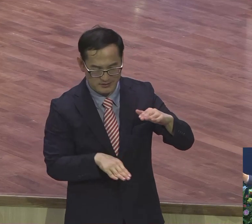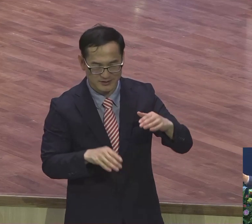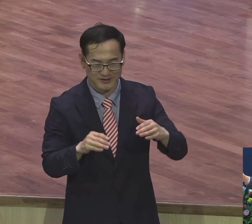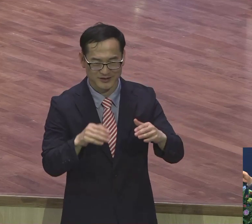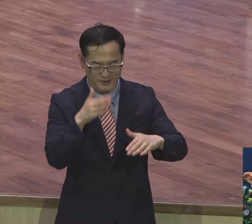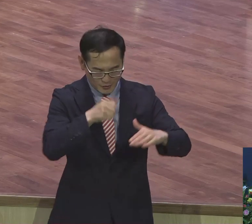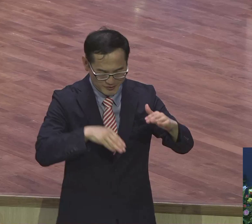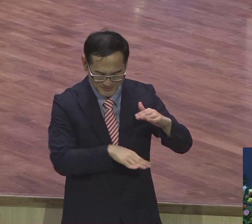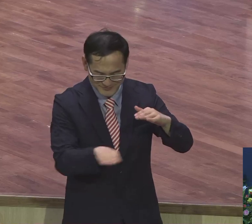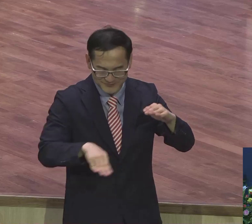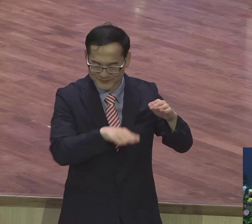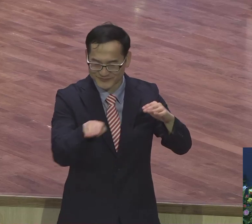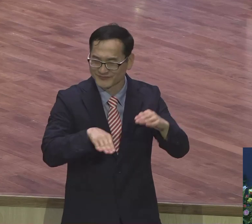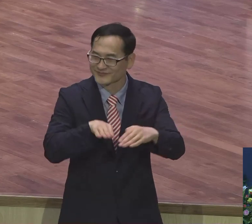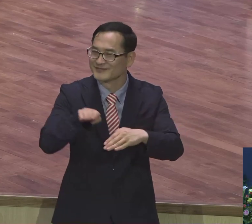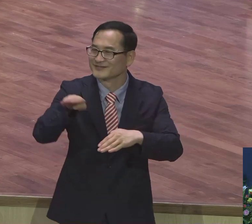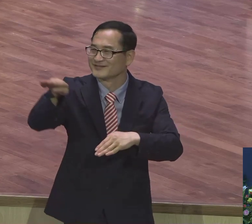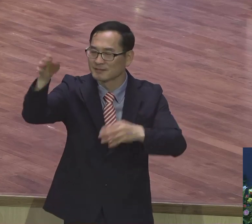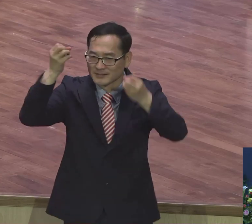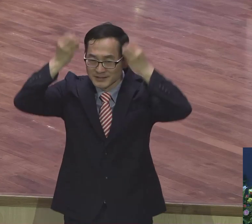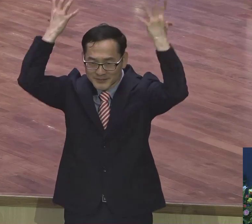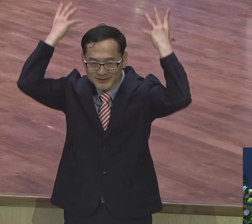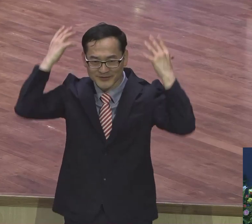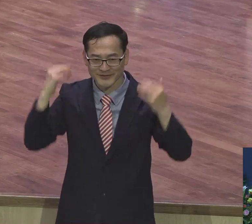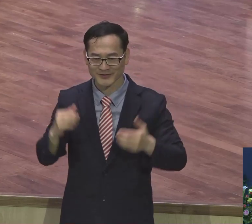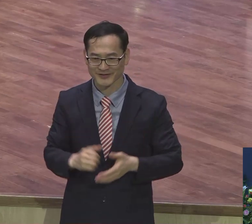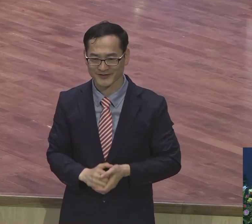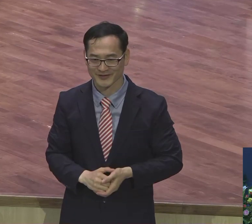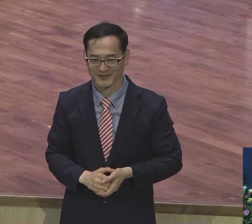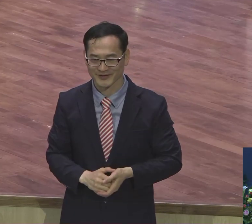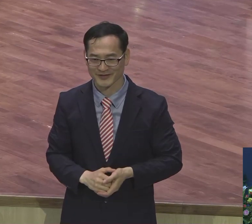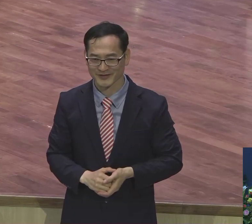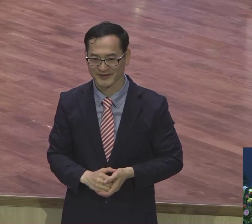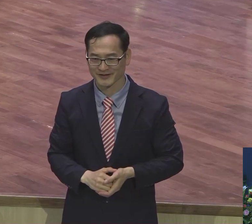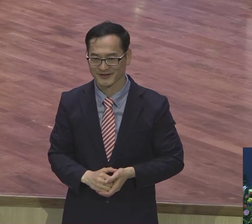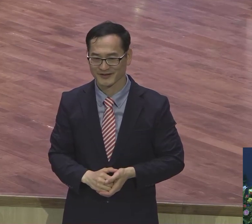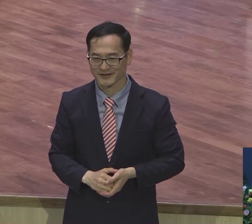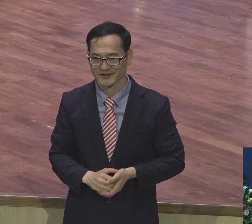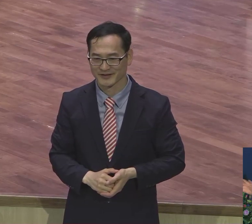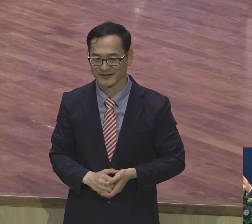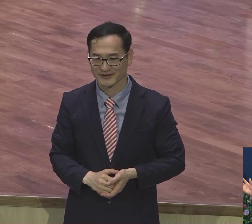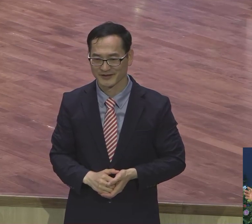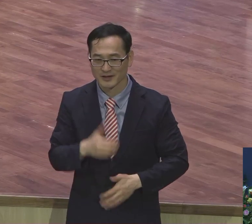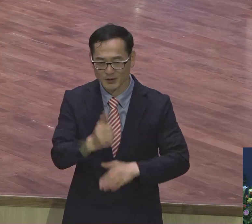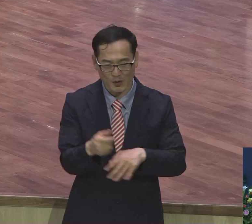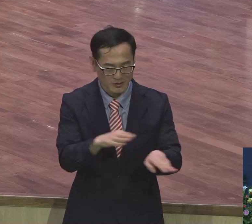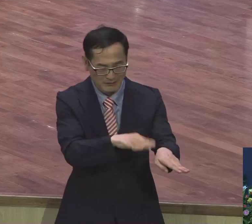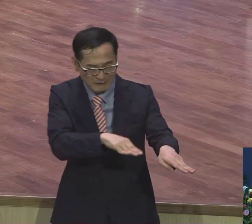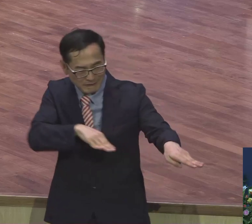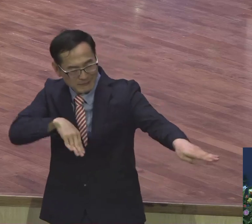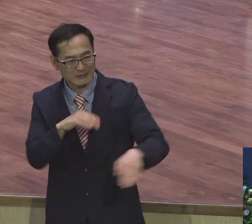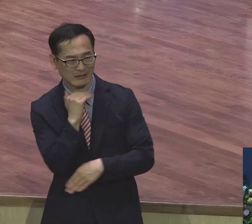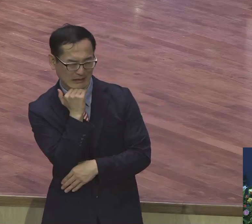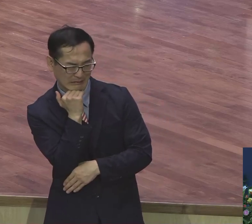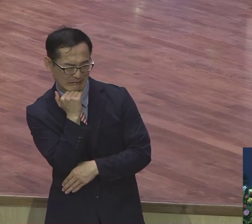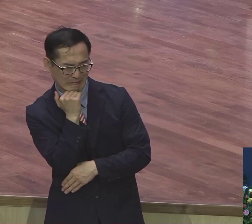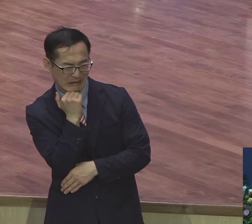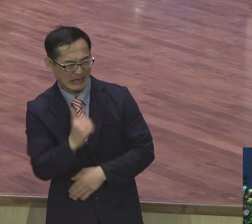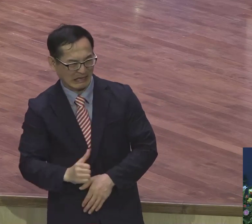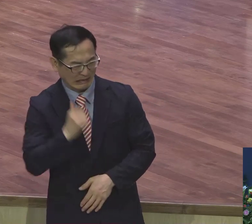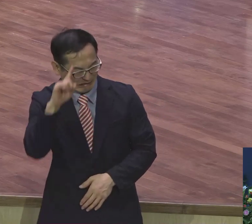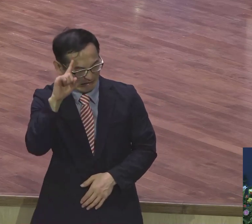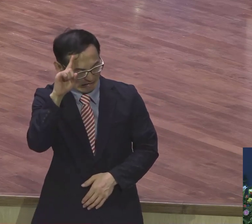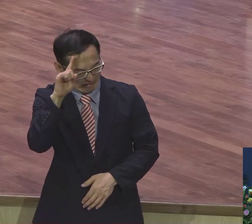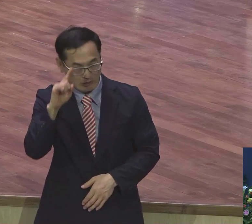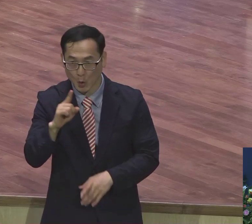지하 4층 5층 20분 30분 기다리다가 짜증나서 다 쏟아버려요. 사도